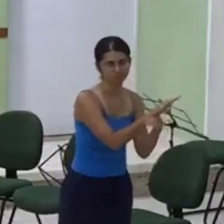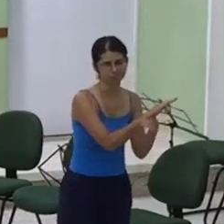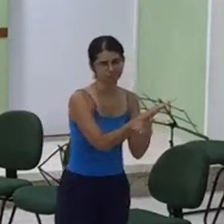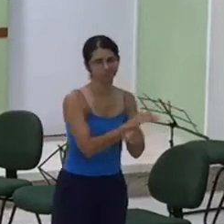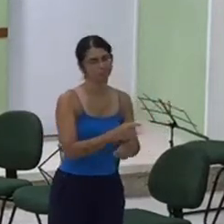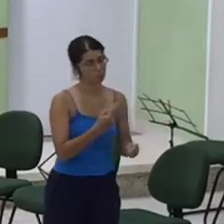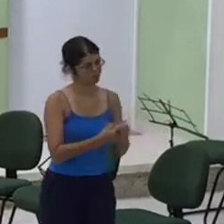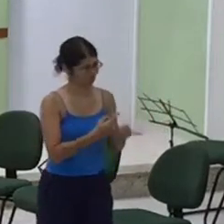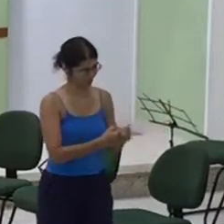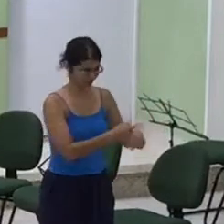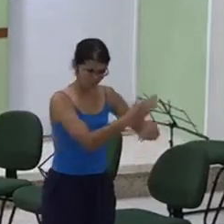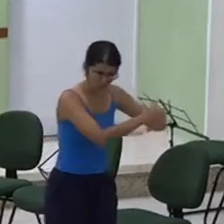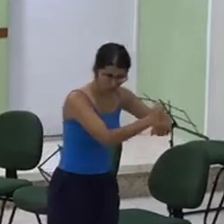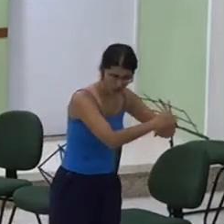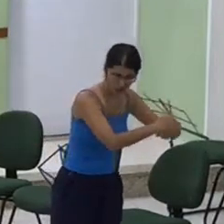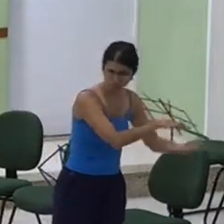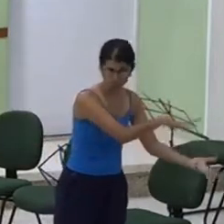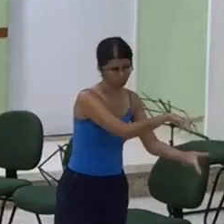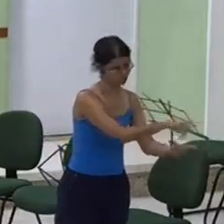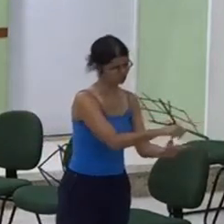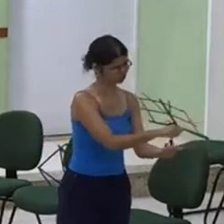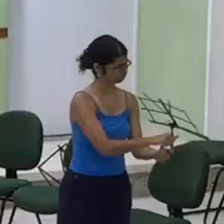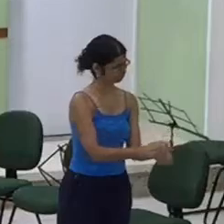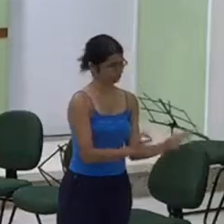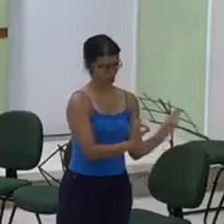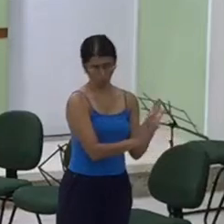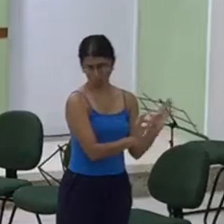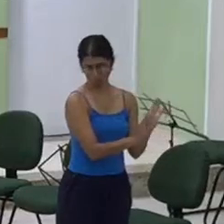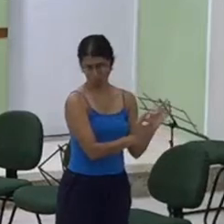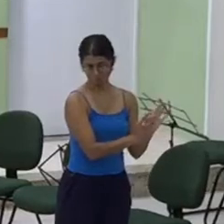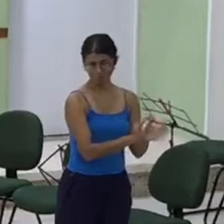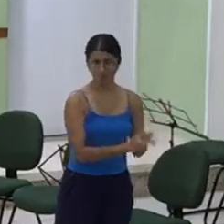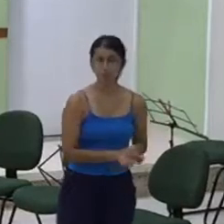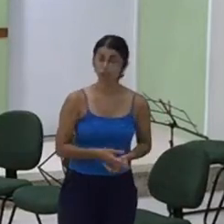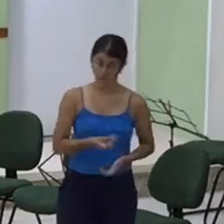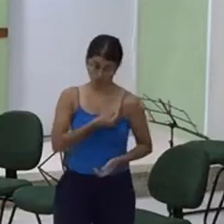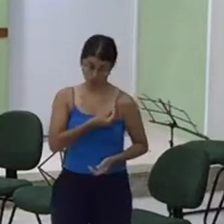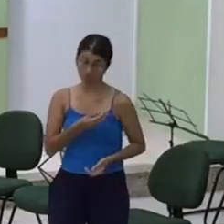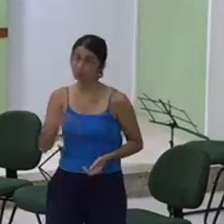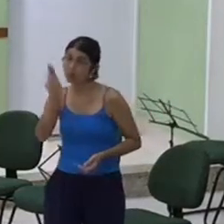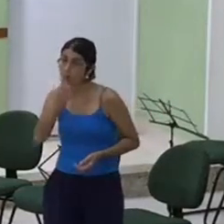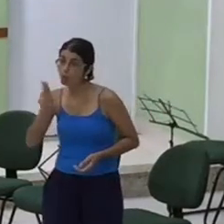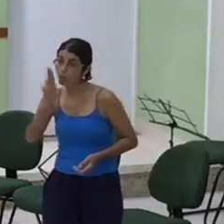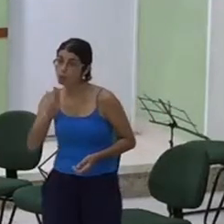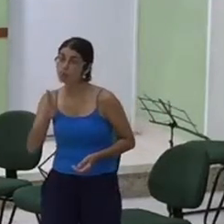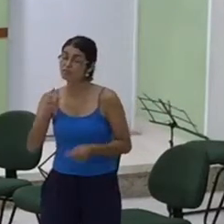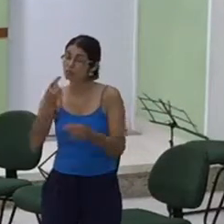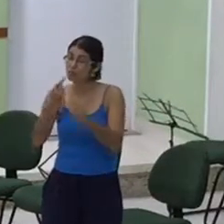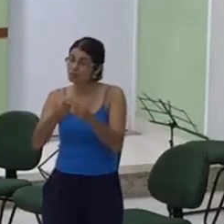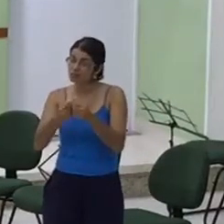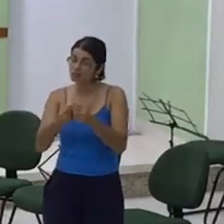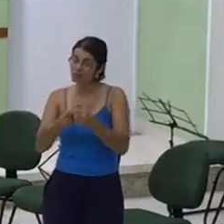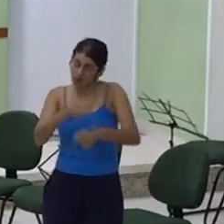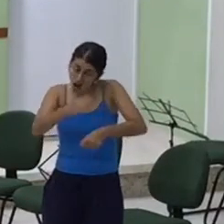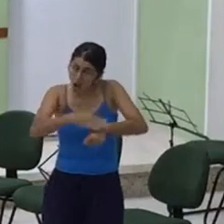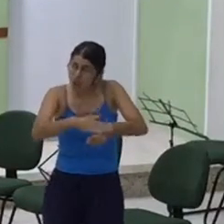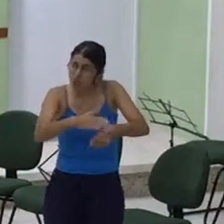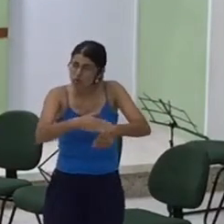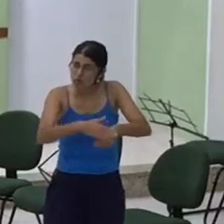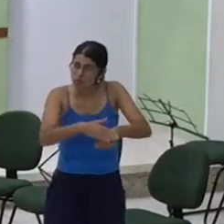caminhar a construção. Usa-nos, Senhor, a fim de que nossas ações contribuam para incentivar os